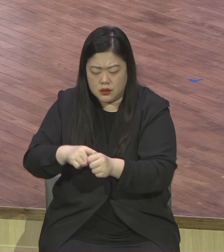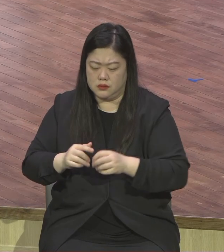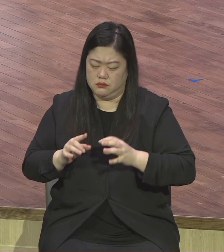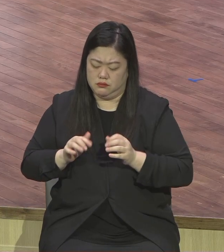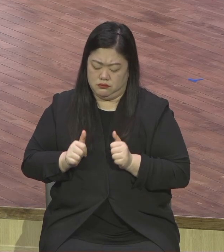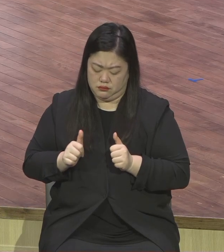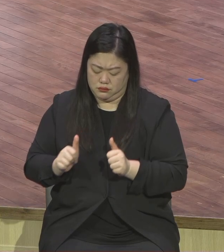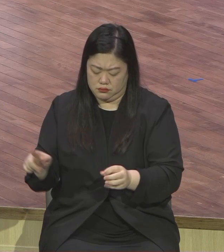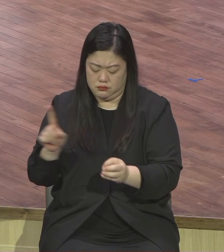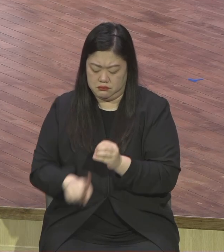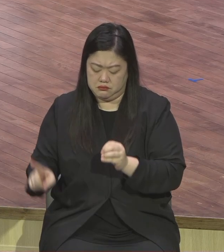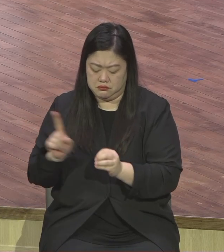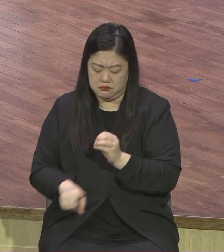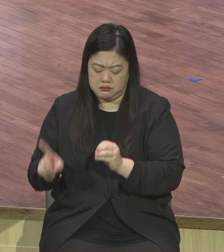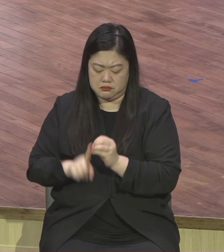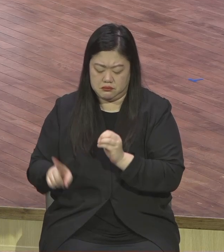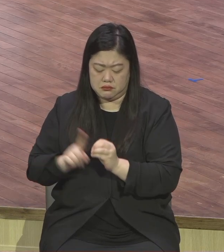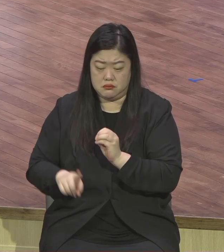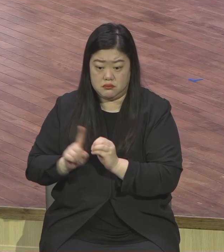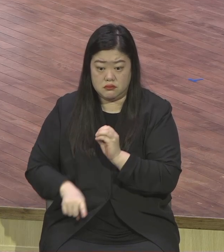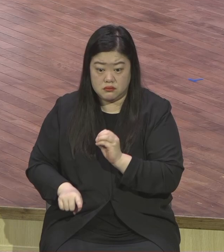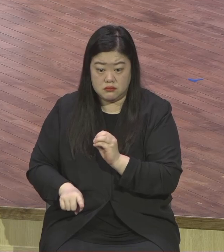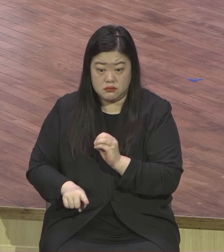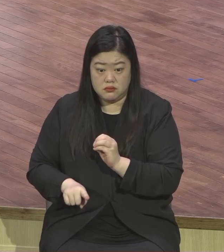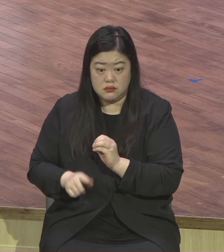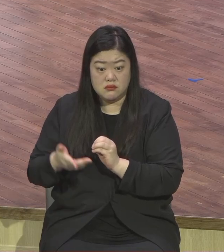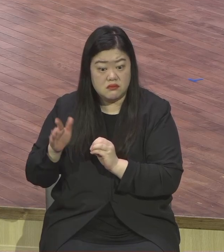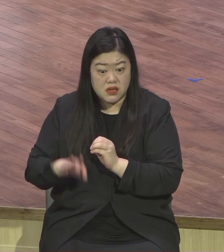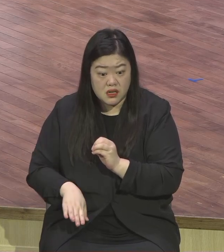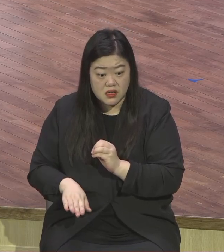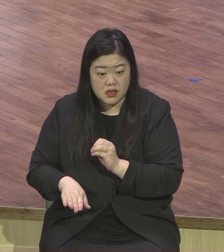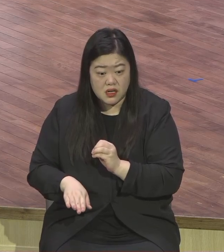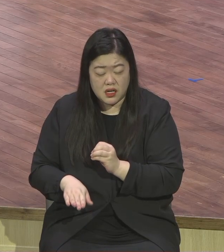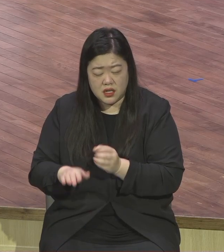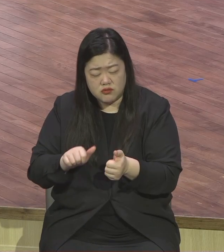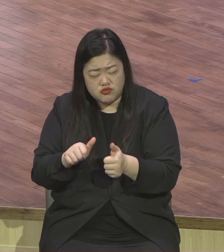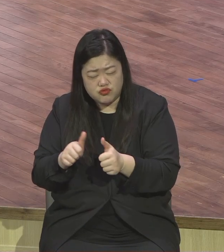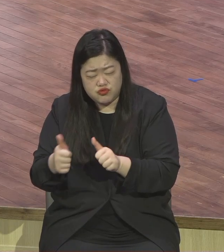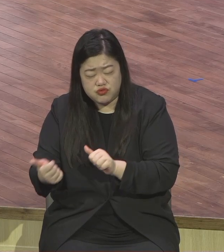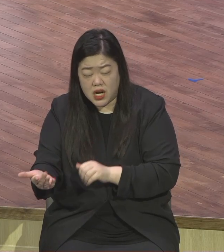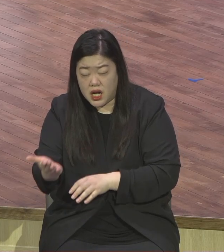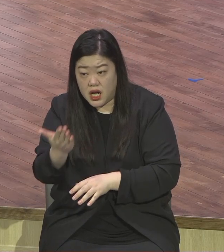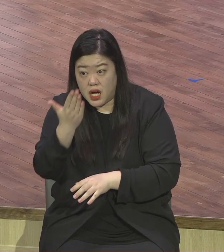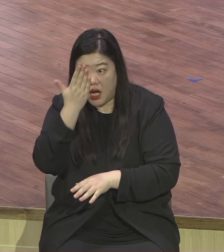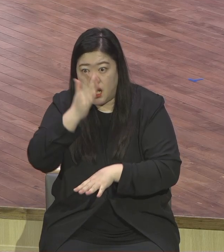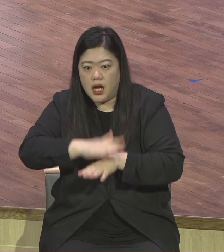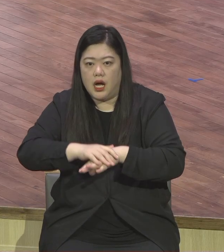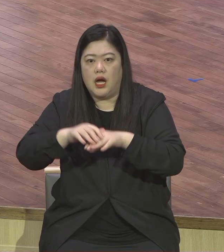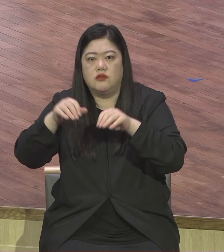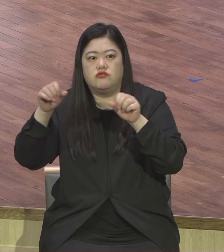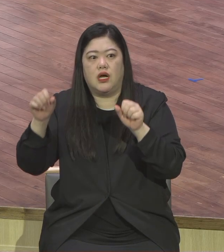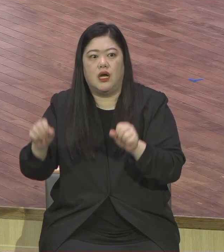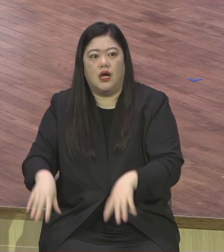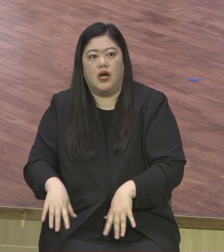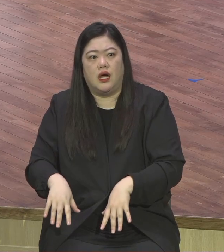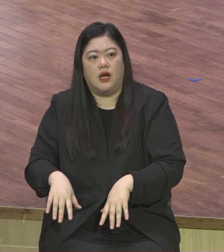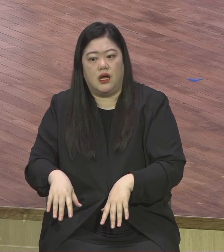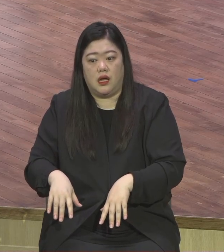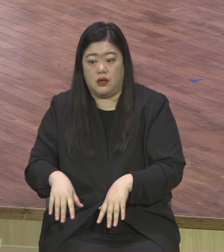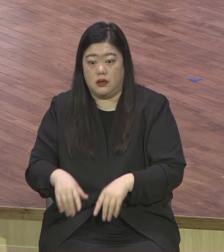인간의 의의는 뭐요? 더러운 누더기 선한척 하지 마세요. 나는 저 인간 보다